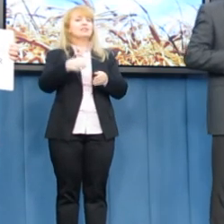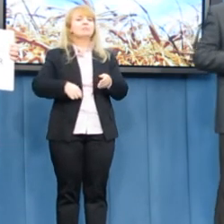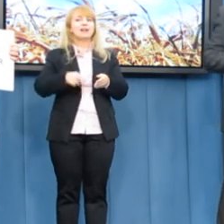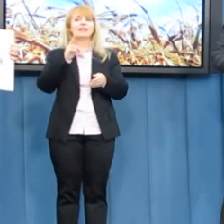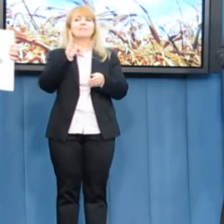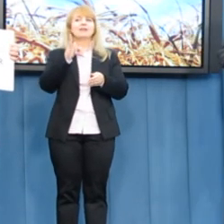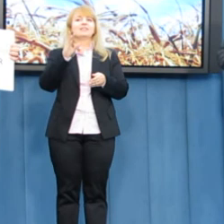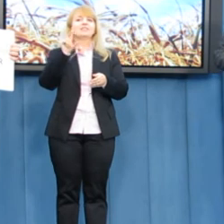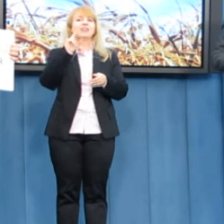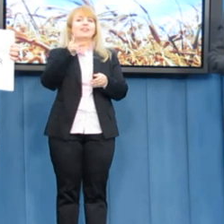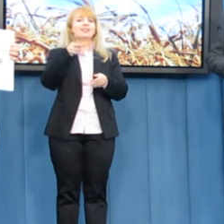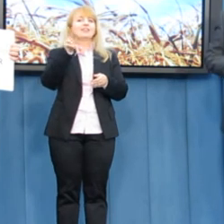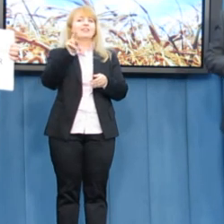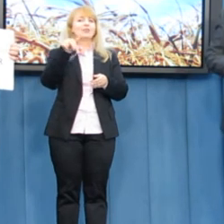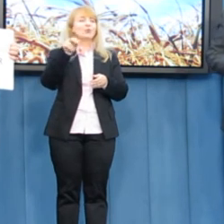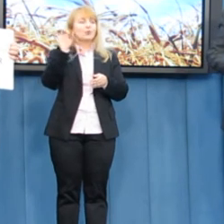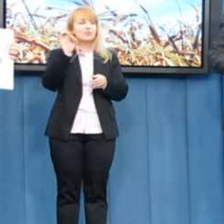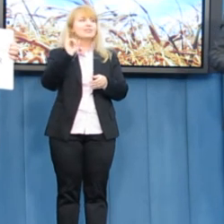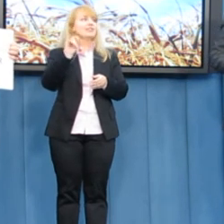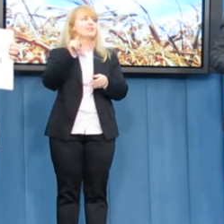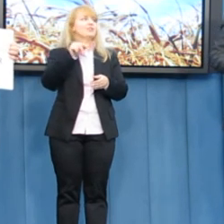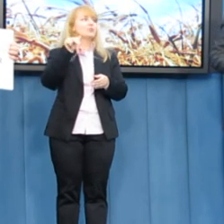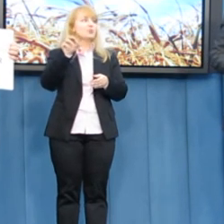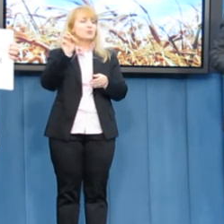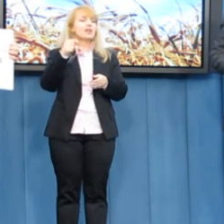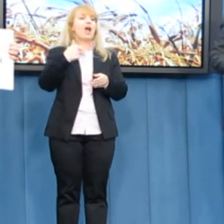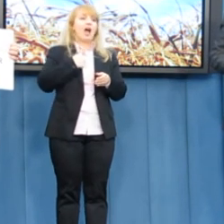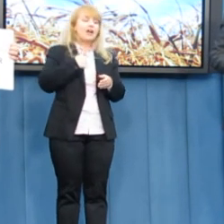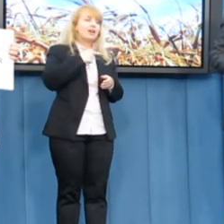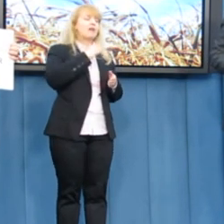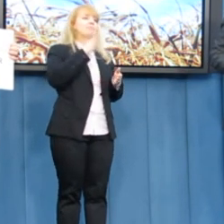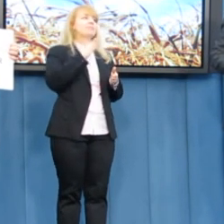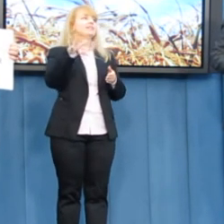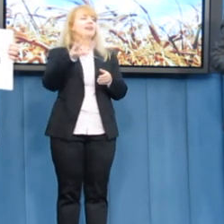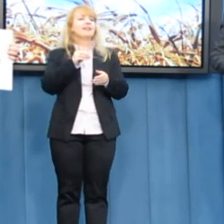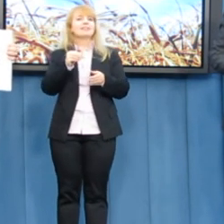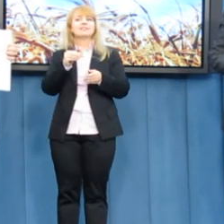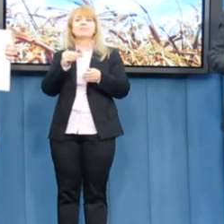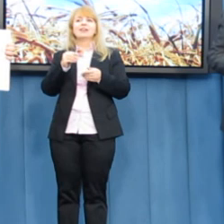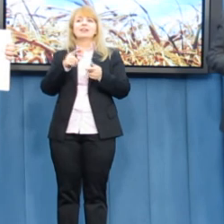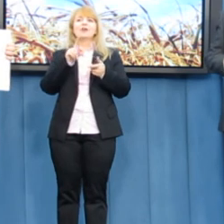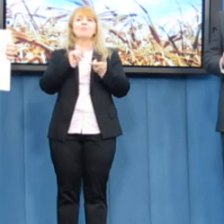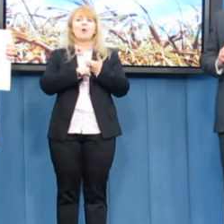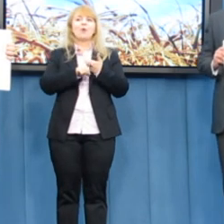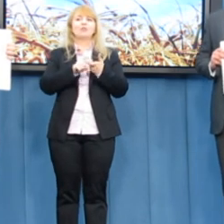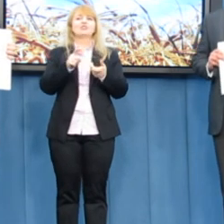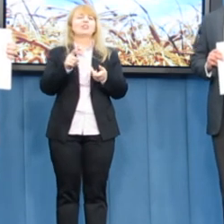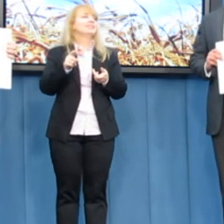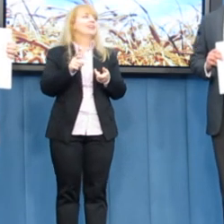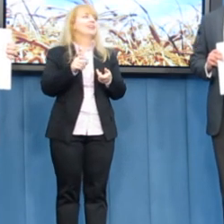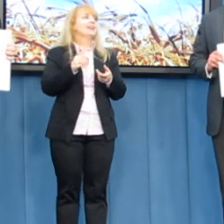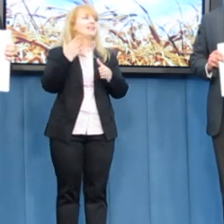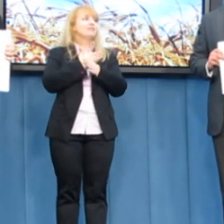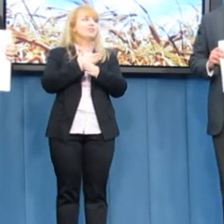równa się ZUS. I ja, likwidację Agencji Rynku Rolnego, Maciej Wytrzyński. Połączenie, poseł mówił. Połączenie.